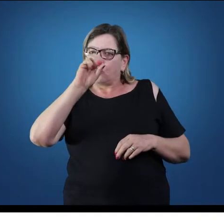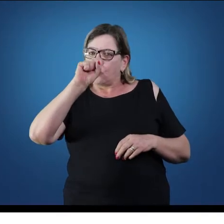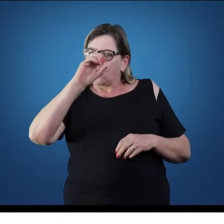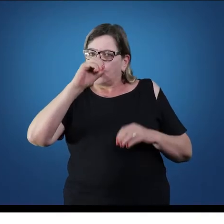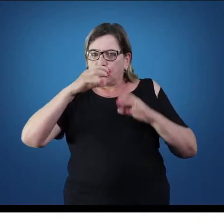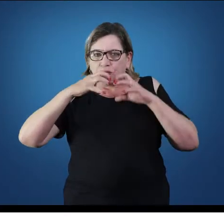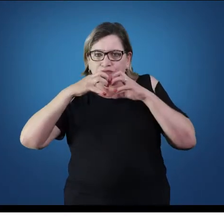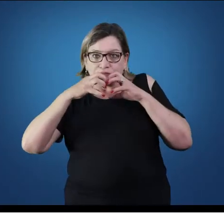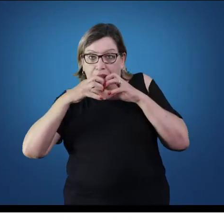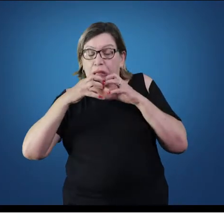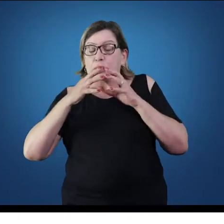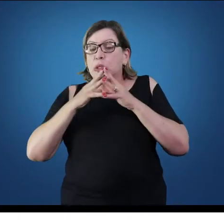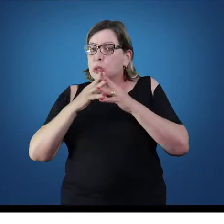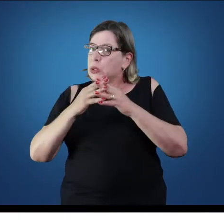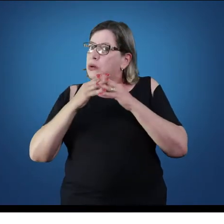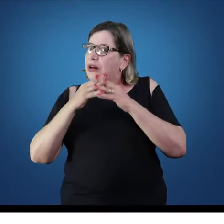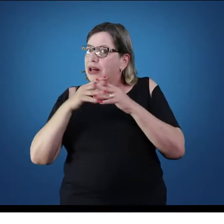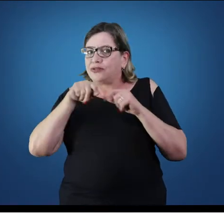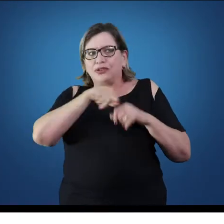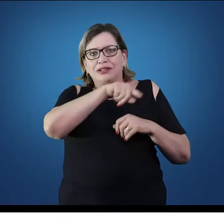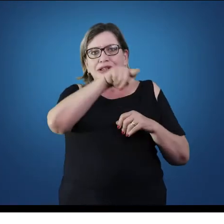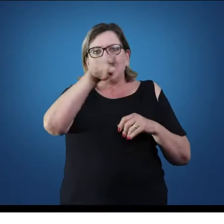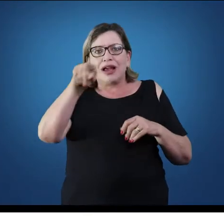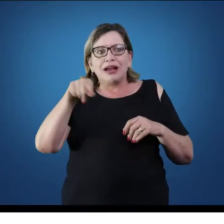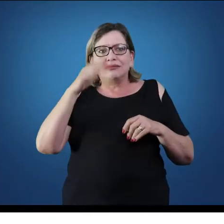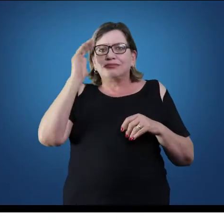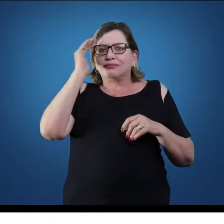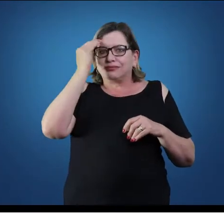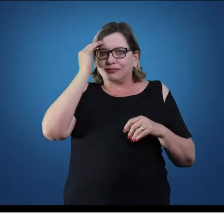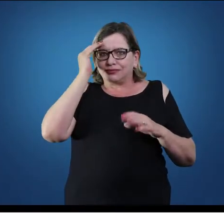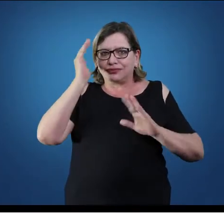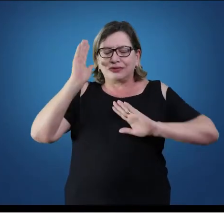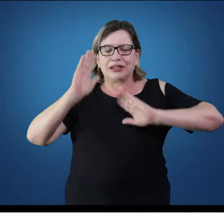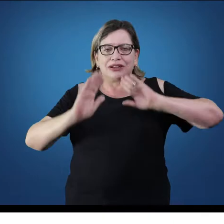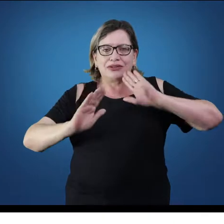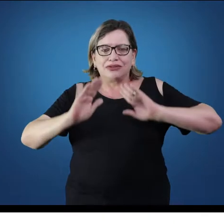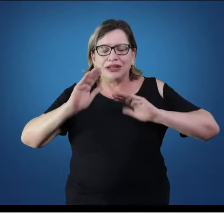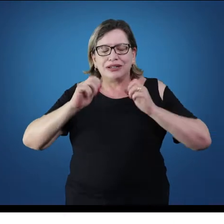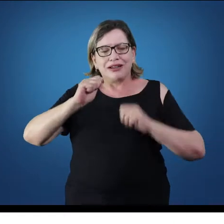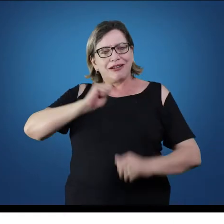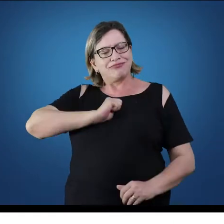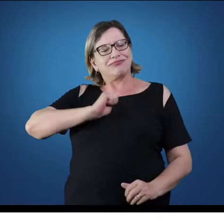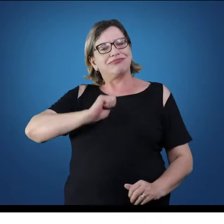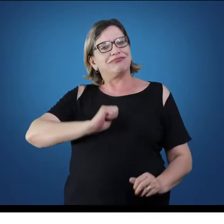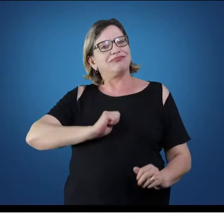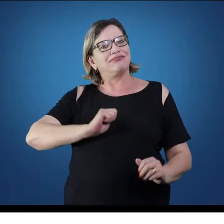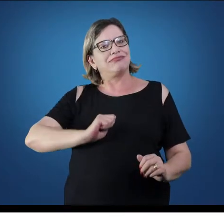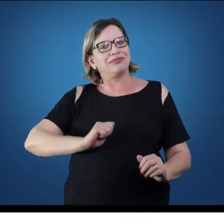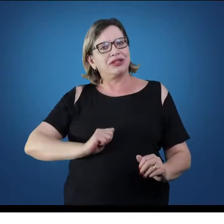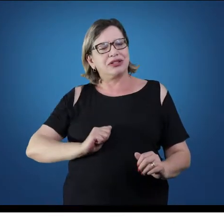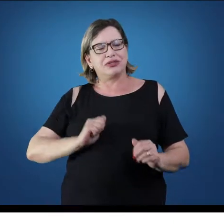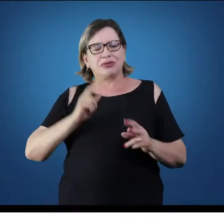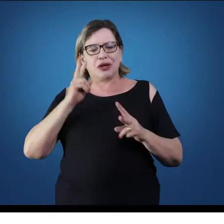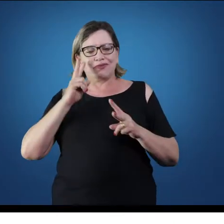ele fica numa unidade só, para vocês entenderem. Muitas vezes na anatomia, o olhar para o sistema